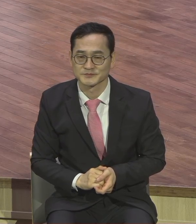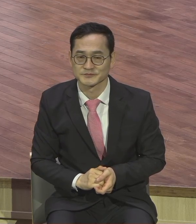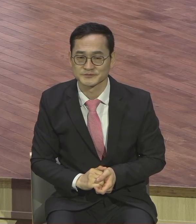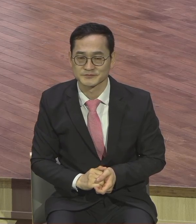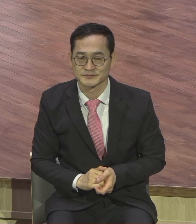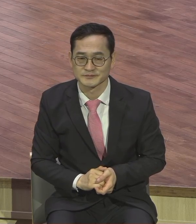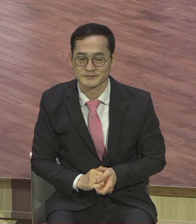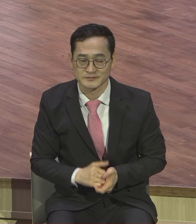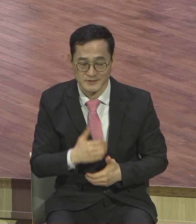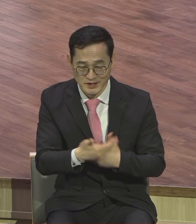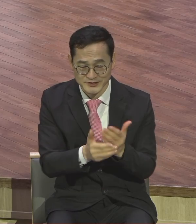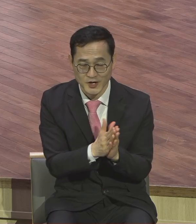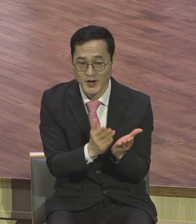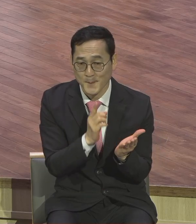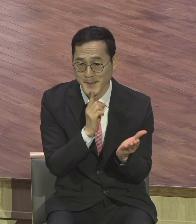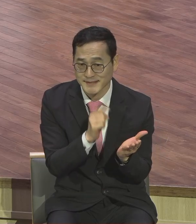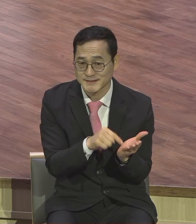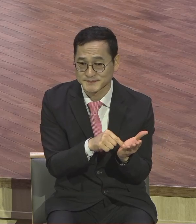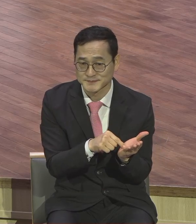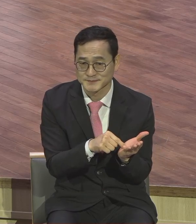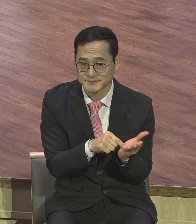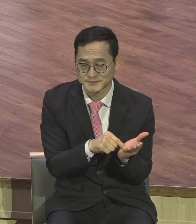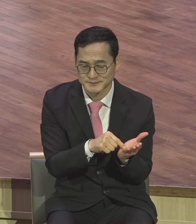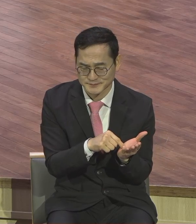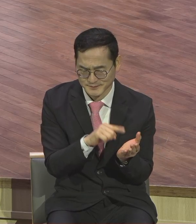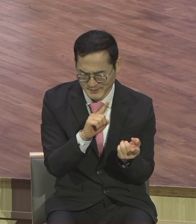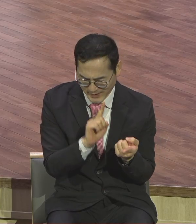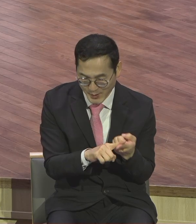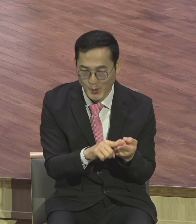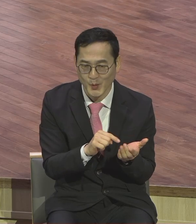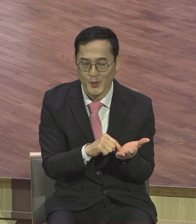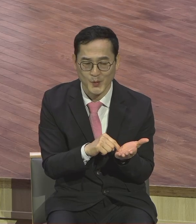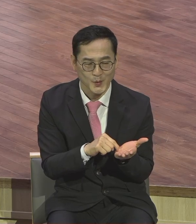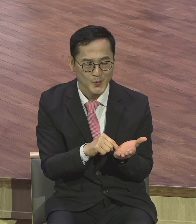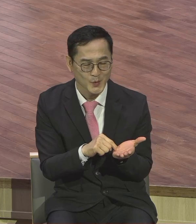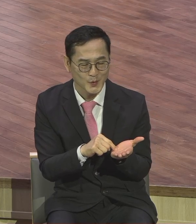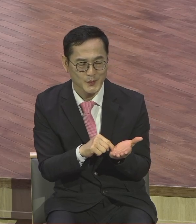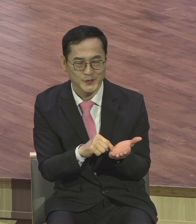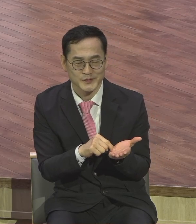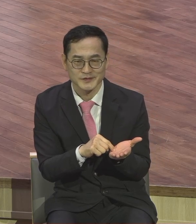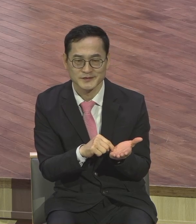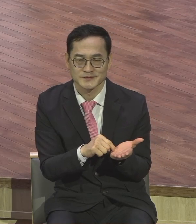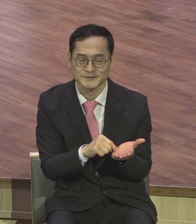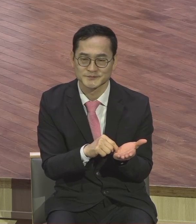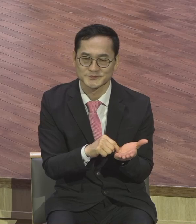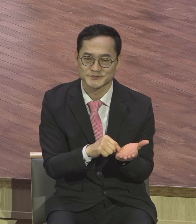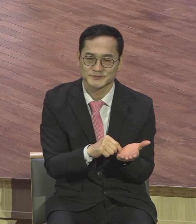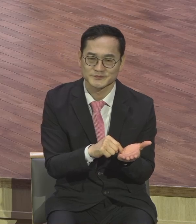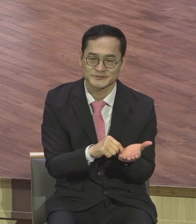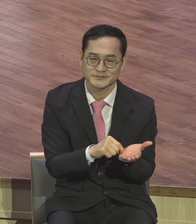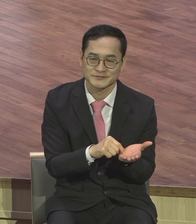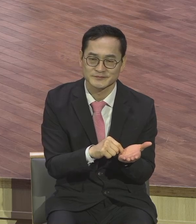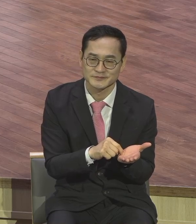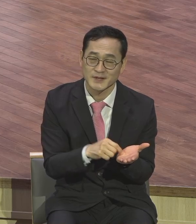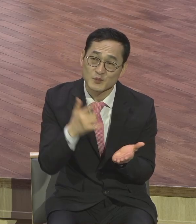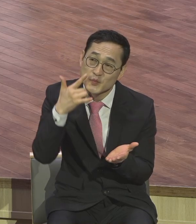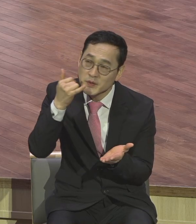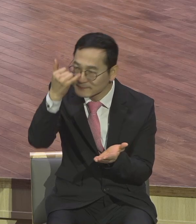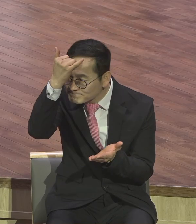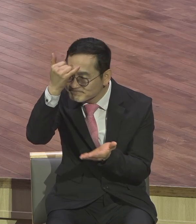이 효도를 그렇게 하는 우리 여원승도들이 다 이